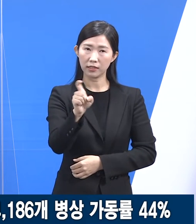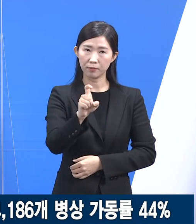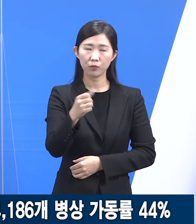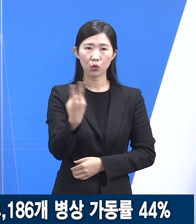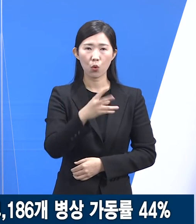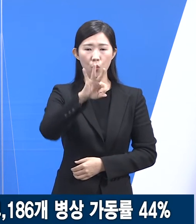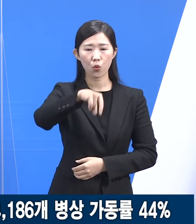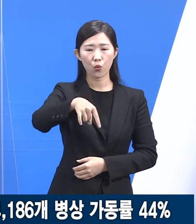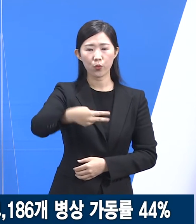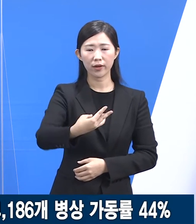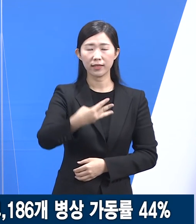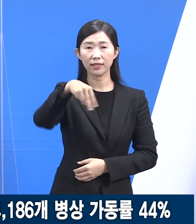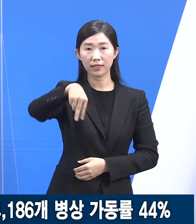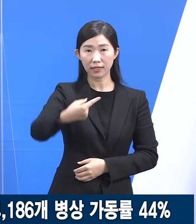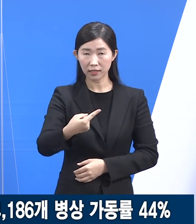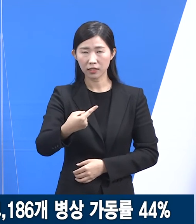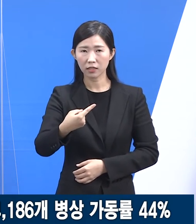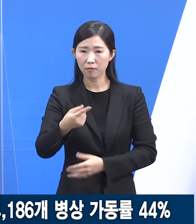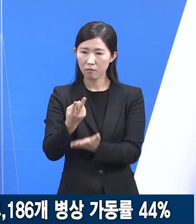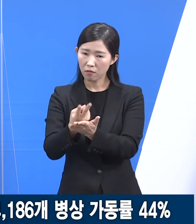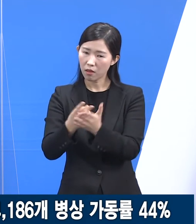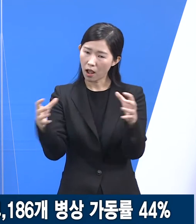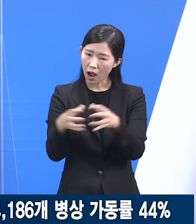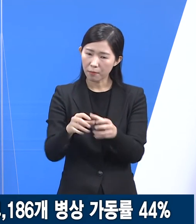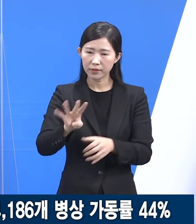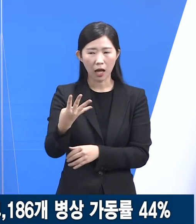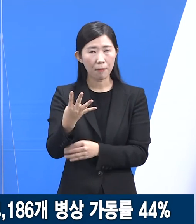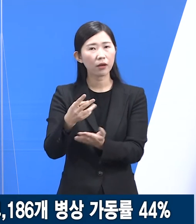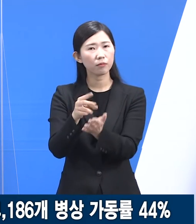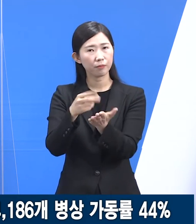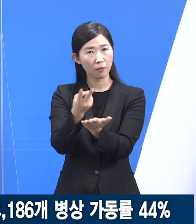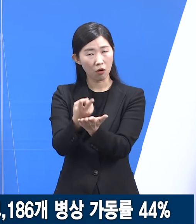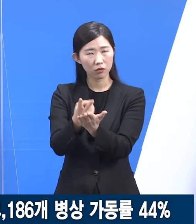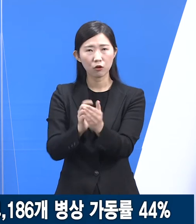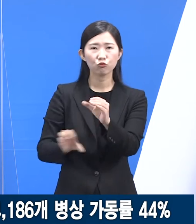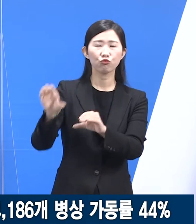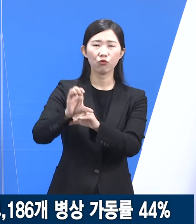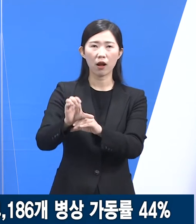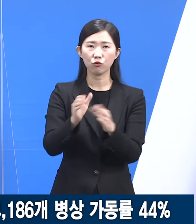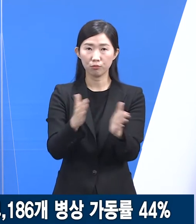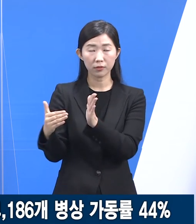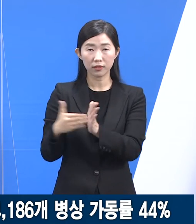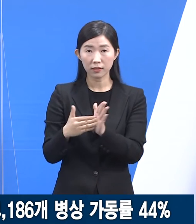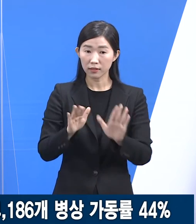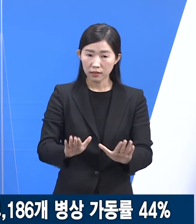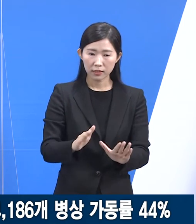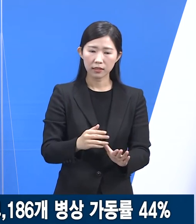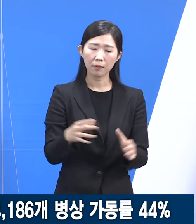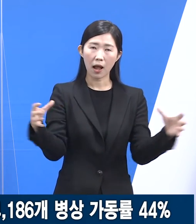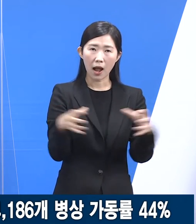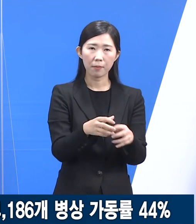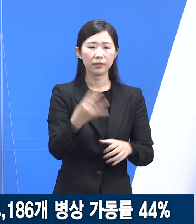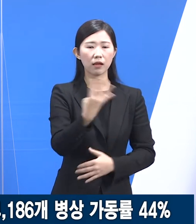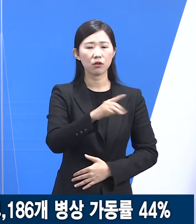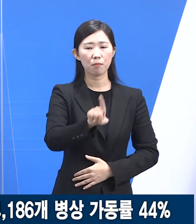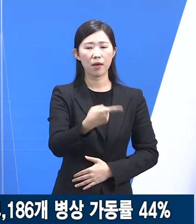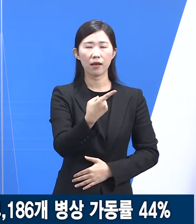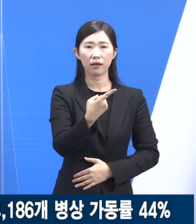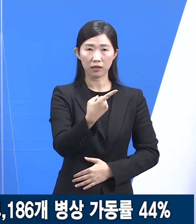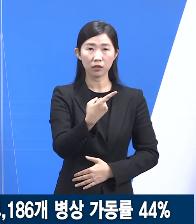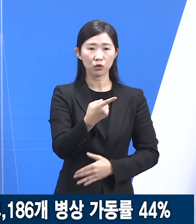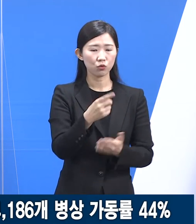36병상 등 896병상을 추가 확보하여 현재 총 4,186병상을 확보하였습니다.